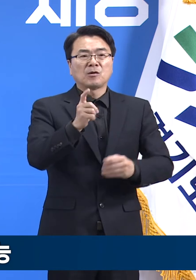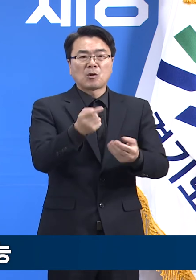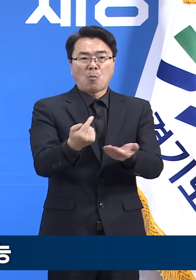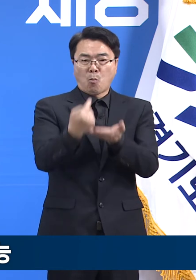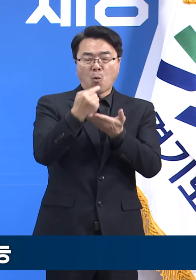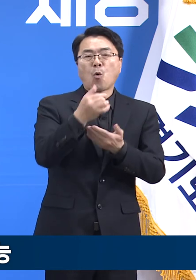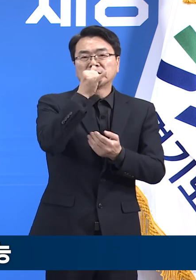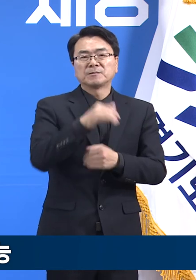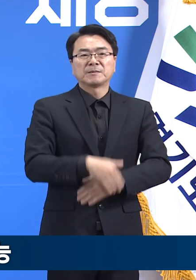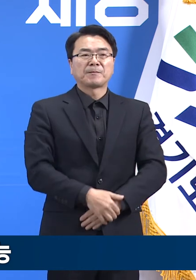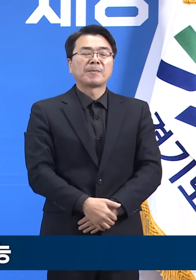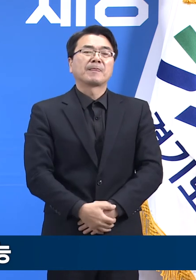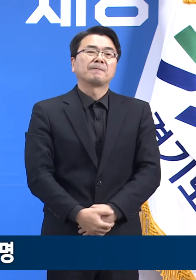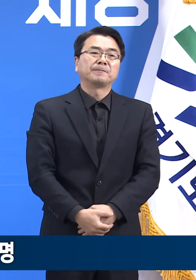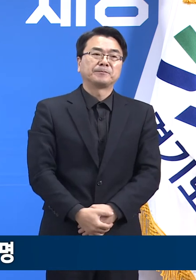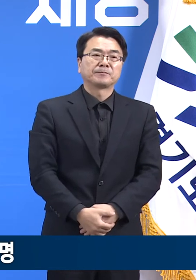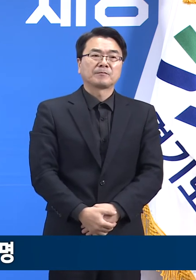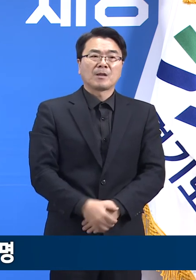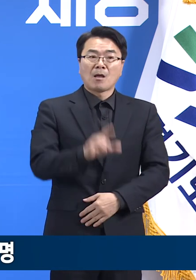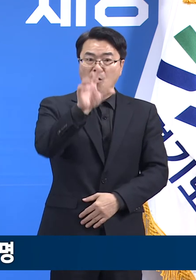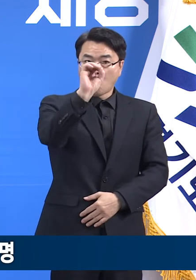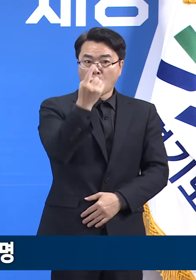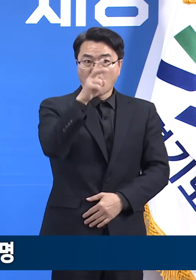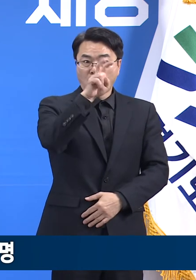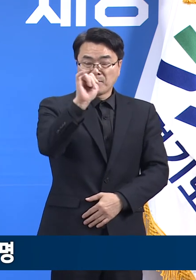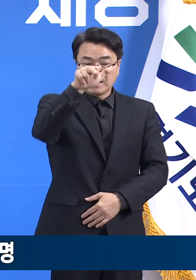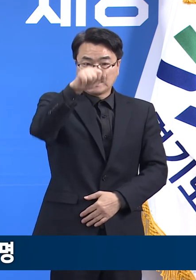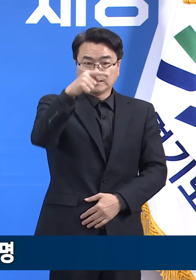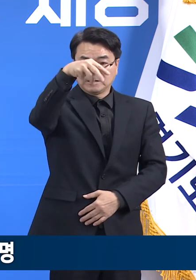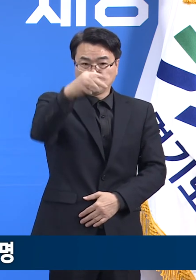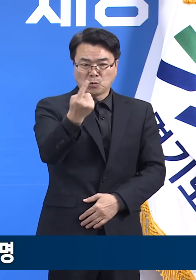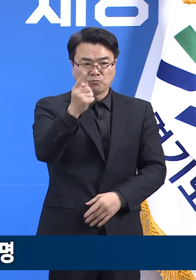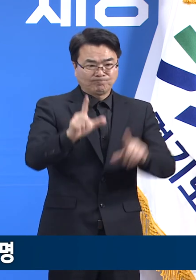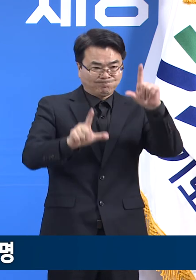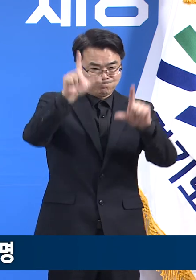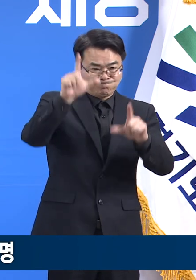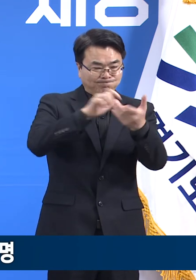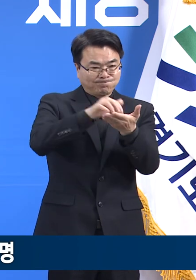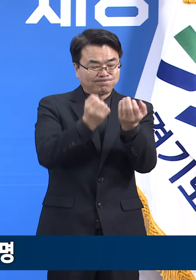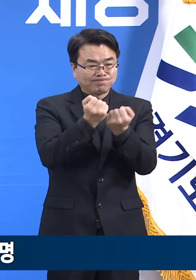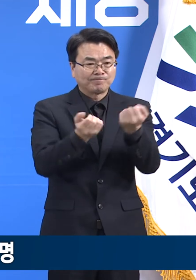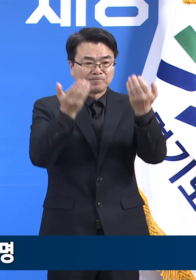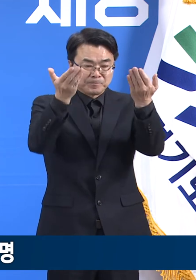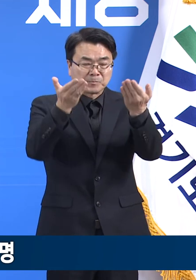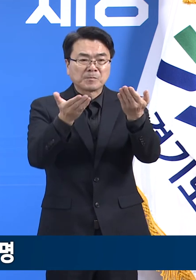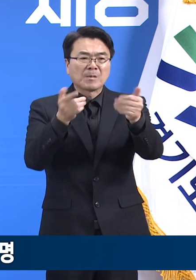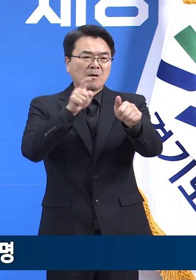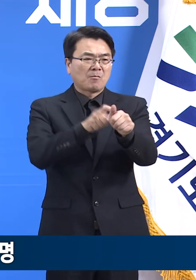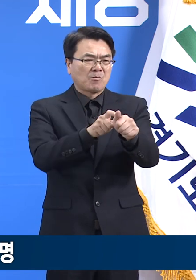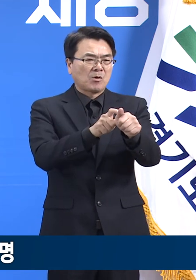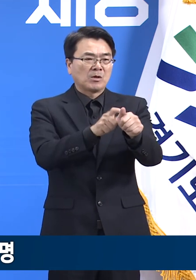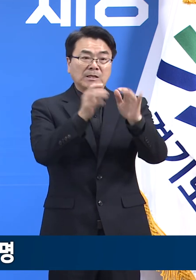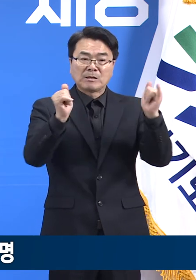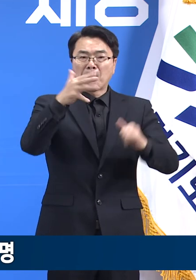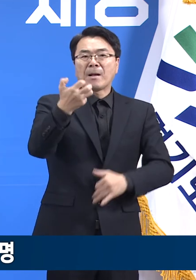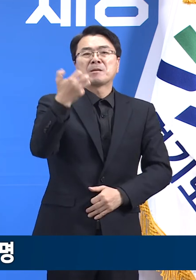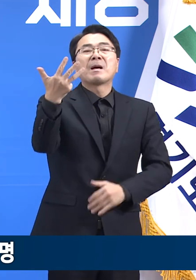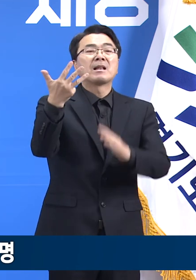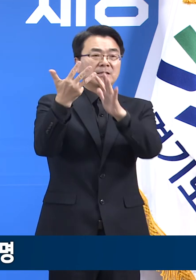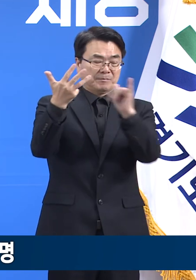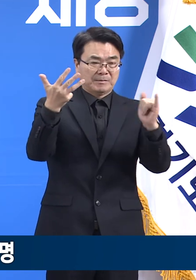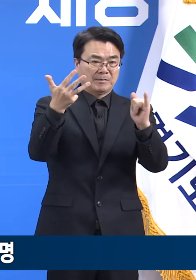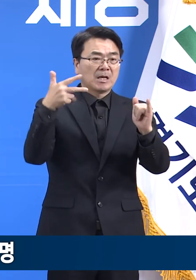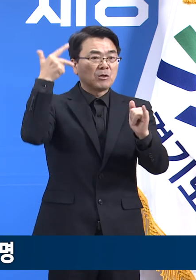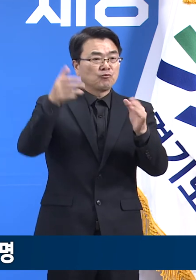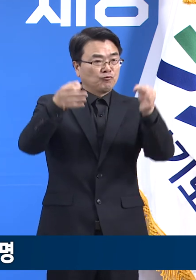다음은 도내 오미크론 변이 현황입니다. 28일 0시 기준 도내 오미크론 변이 확진자는 38명입니다. 지난